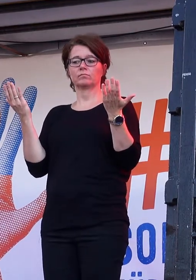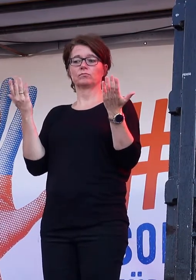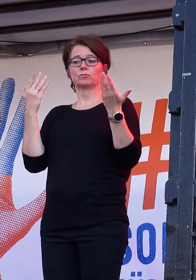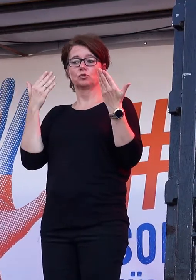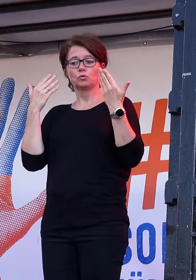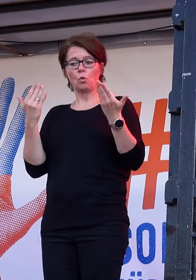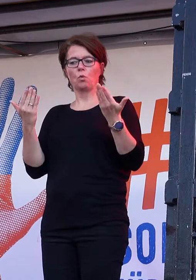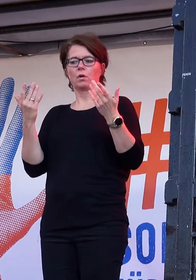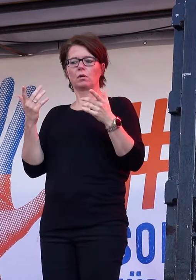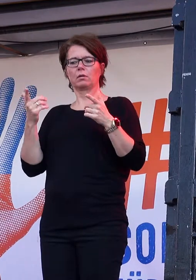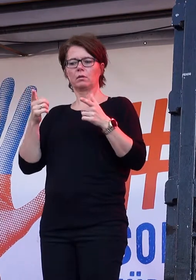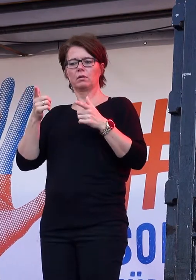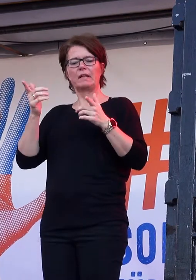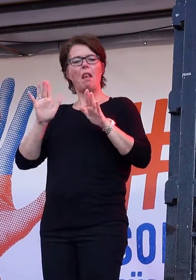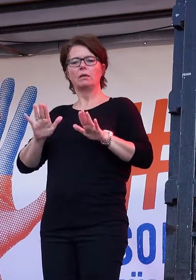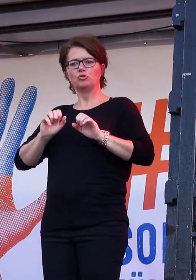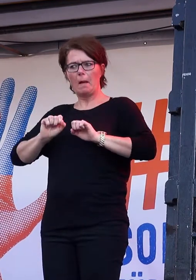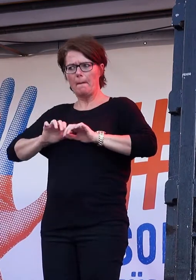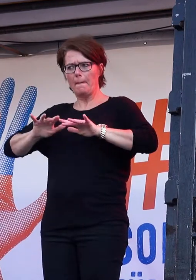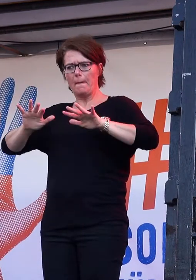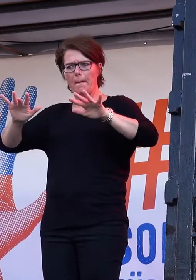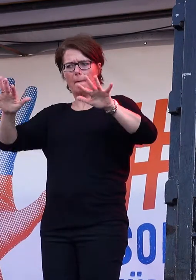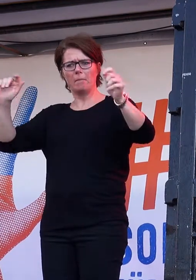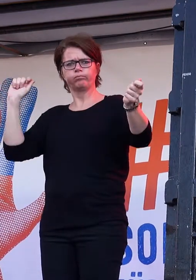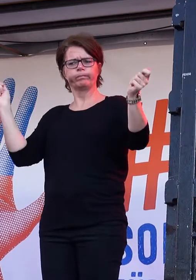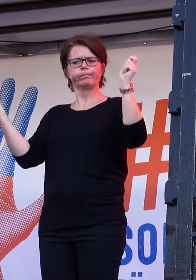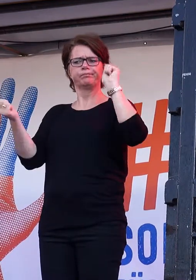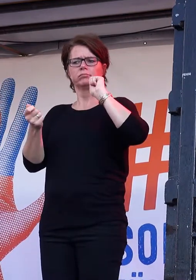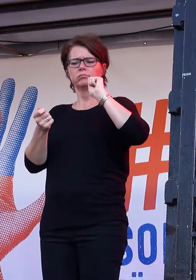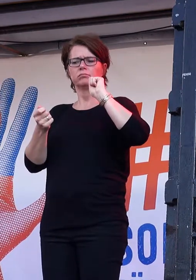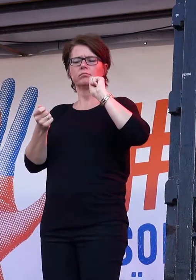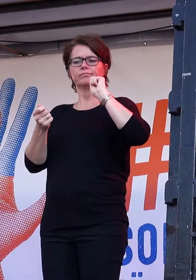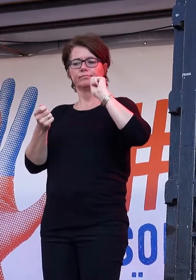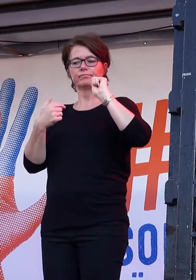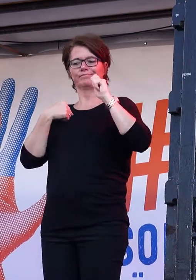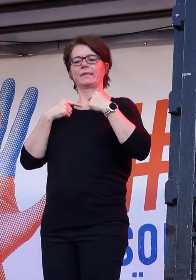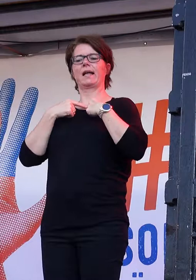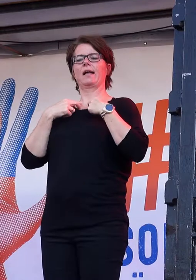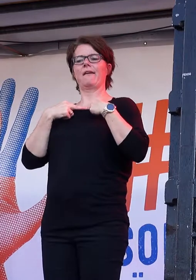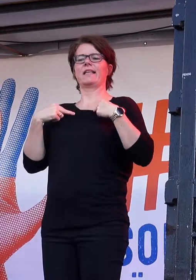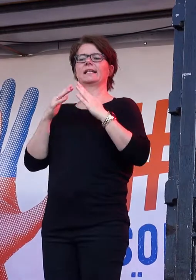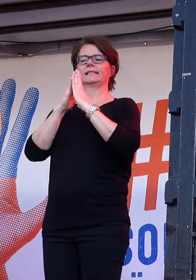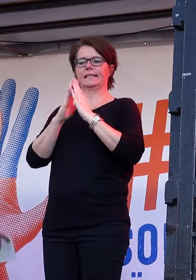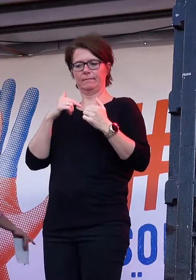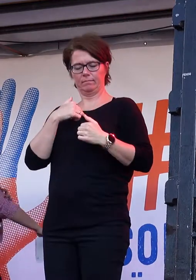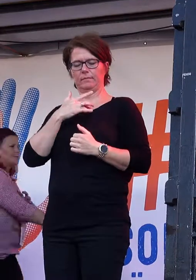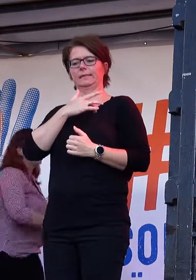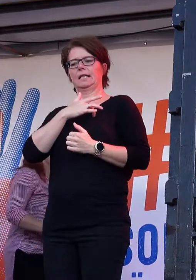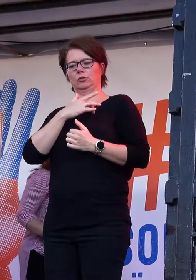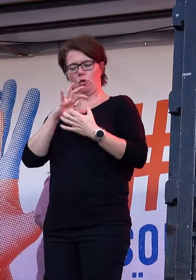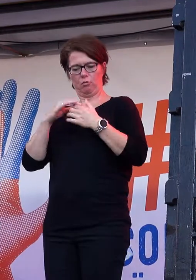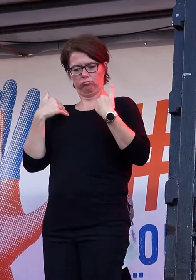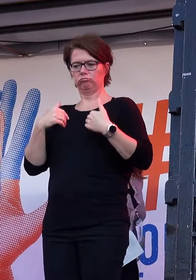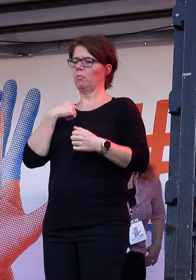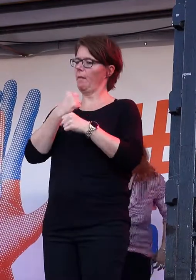ausbreitet. Als Pfarrerin der Evangelischen Kirche, als Seelsorgerin weiß ich, Hass